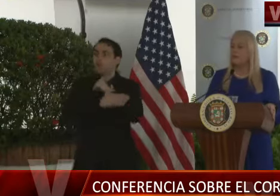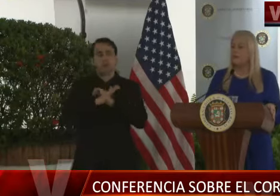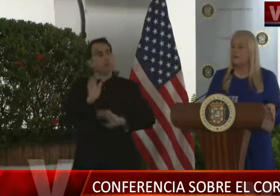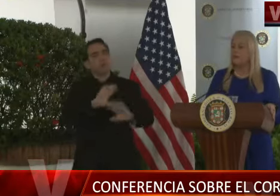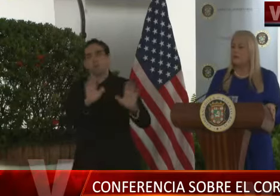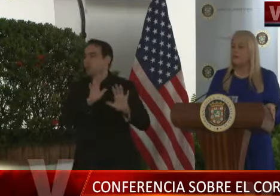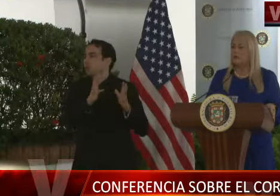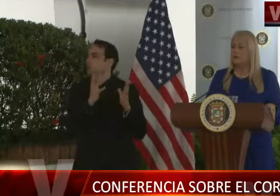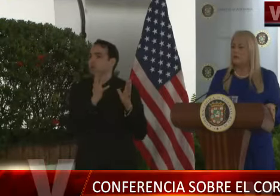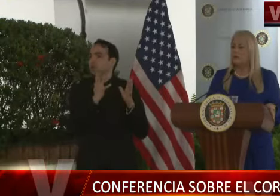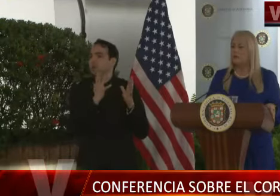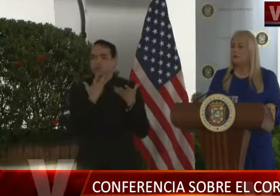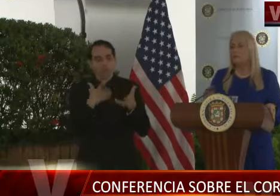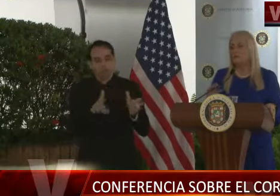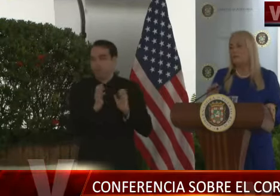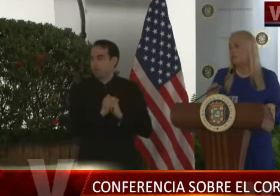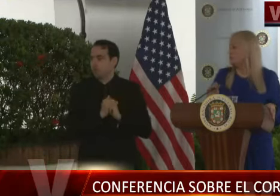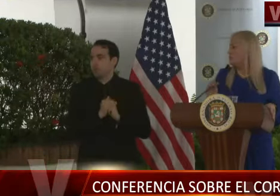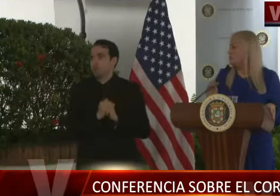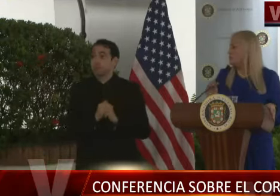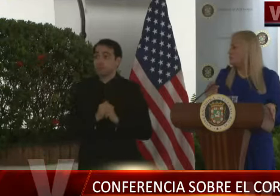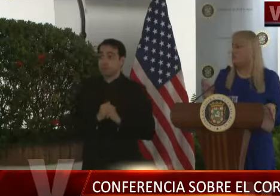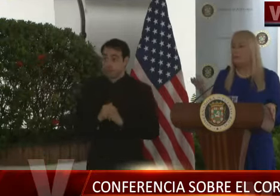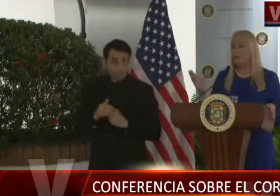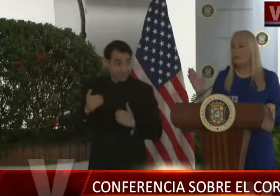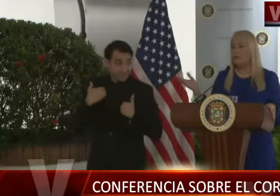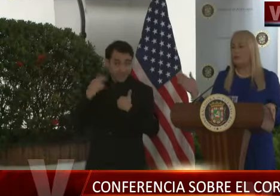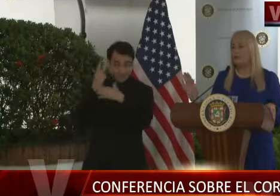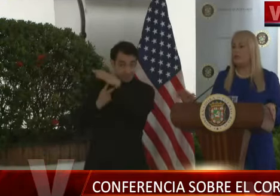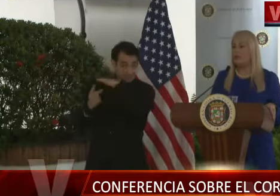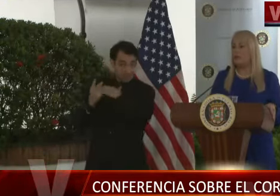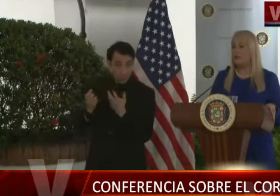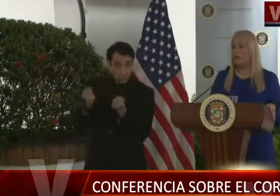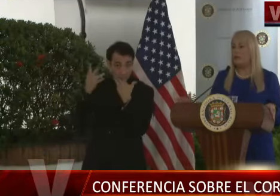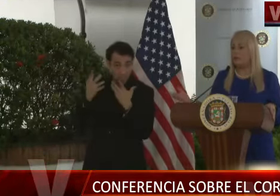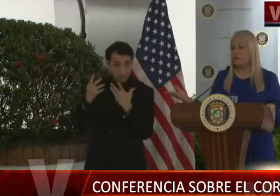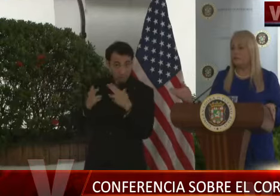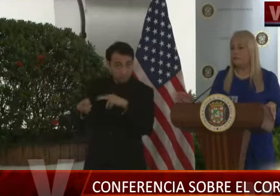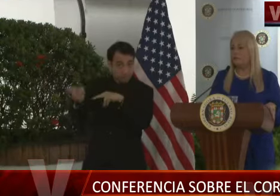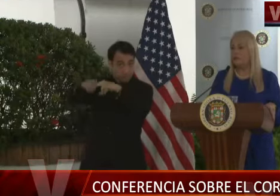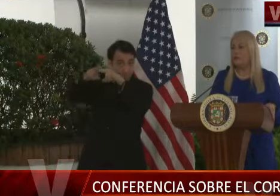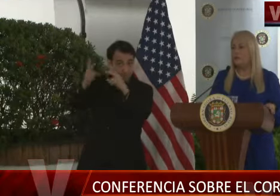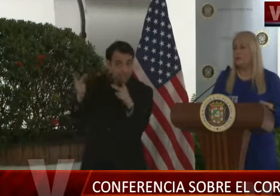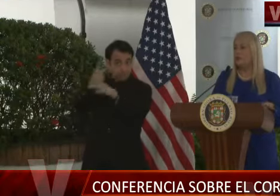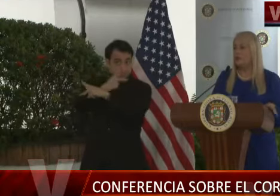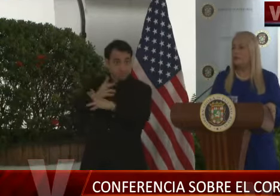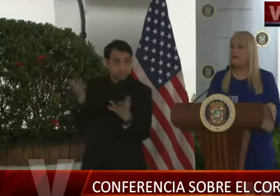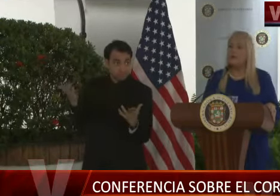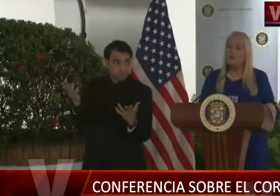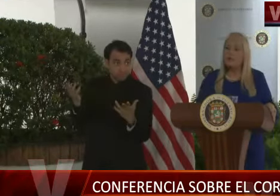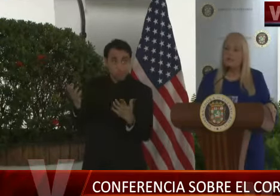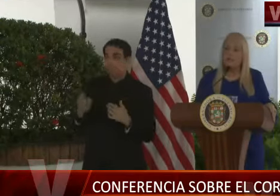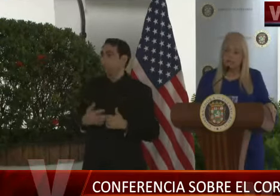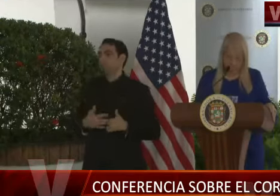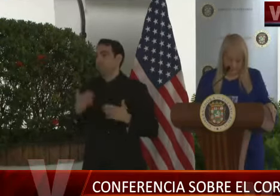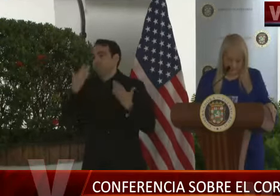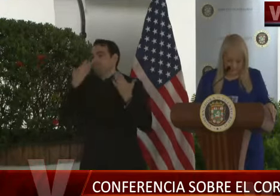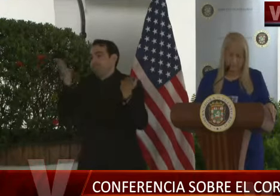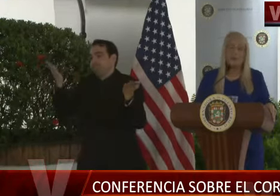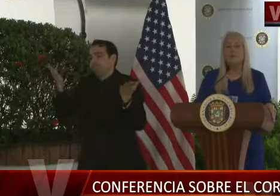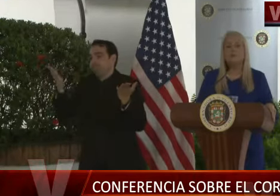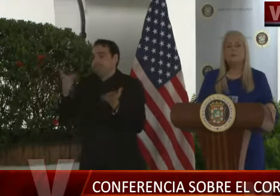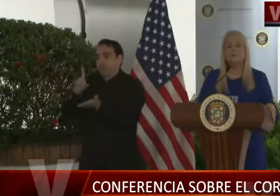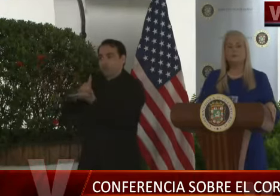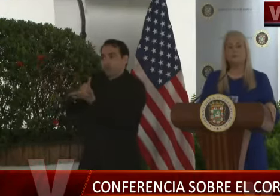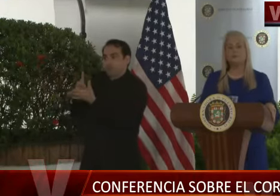una proyección de cuántos casos aguantaríamos. No, no, eso lo vamos a ir trabajando, fue lo que nos han dicho los médicos y los especialistas.